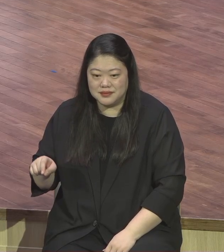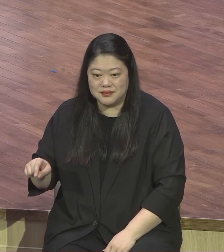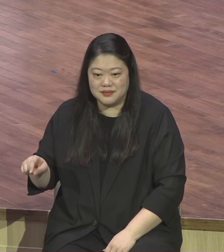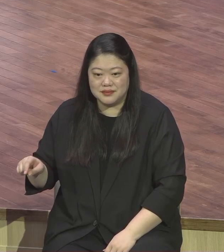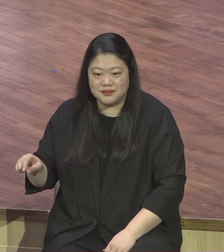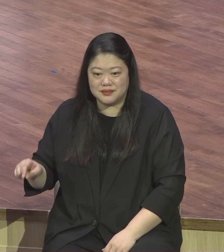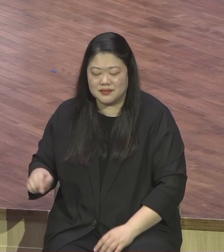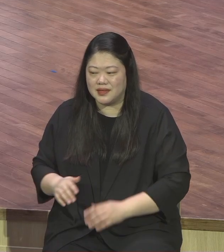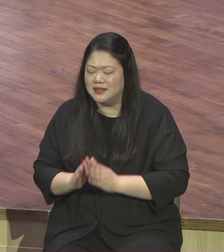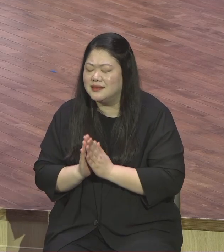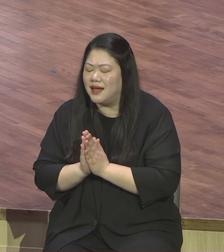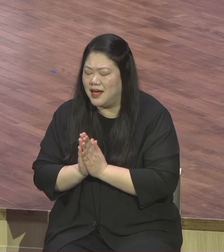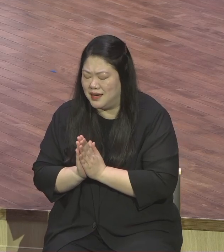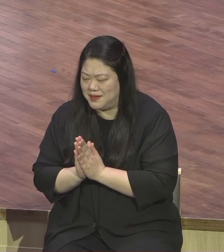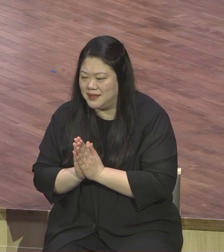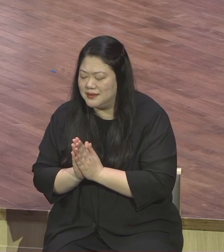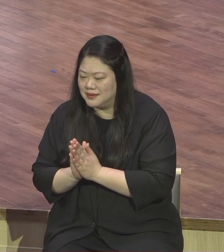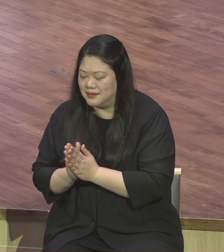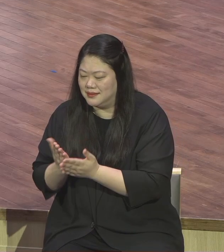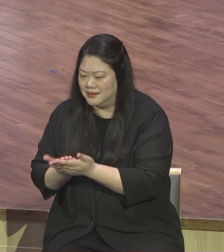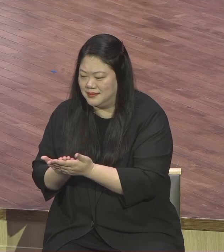갱신해라 개혁하라 지시를 했어요